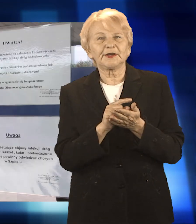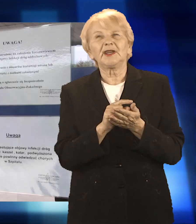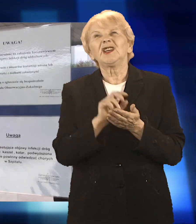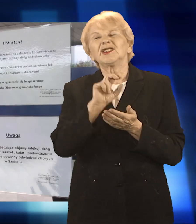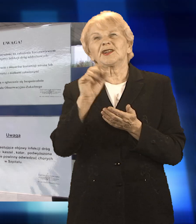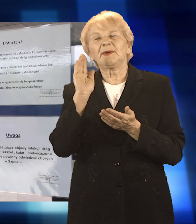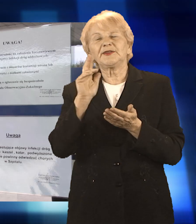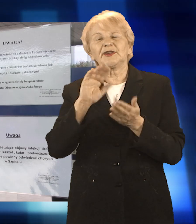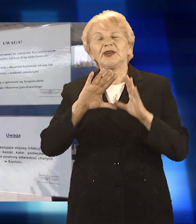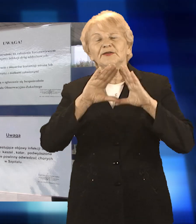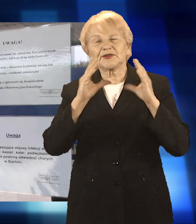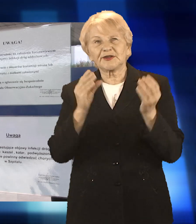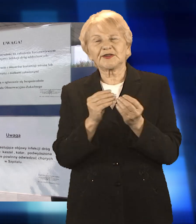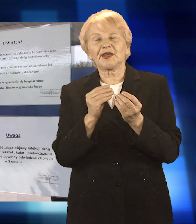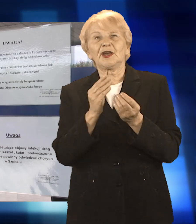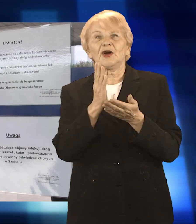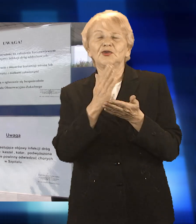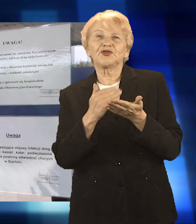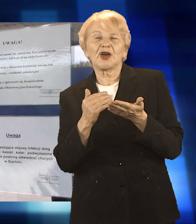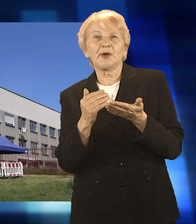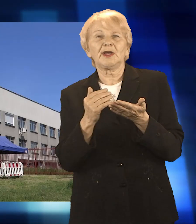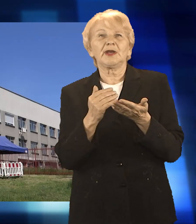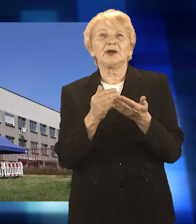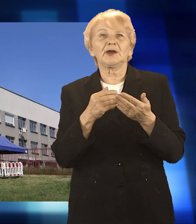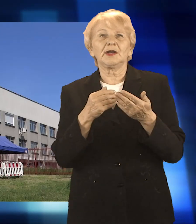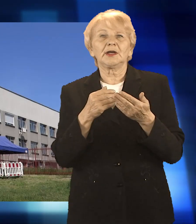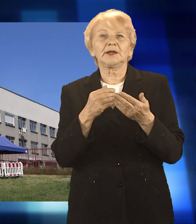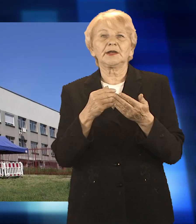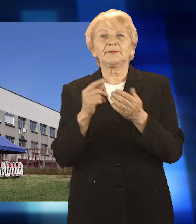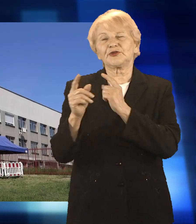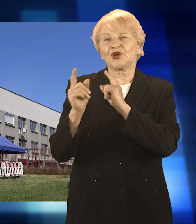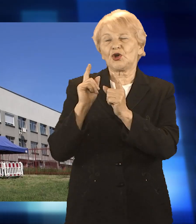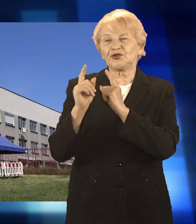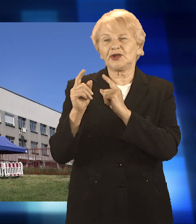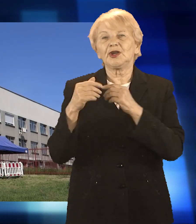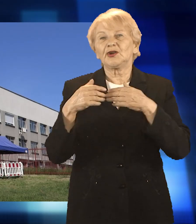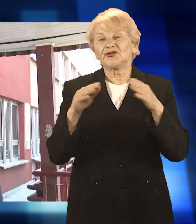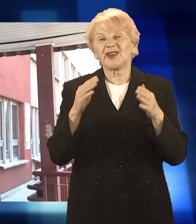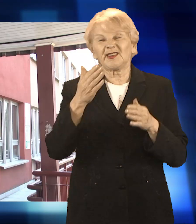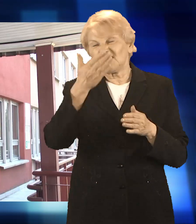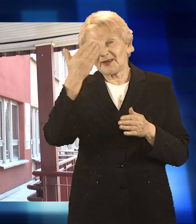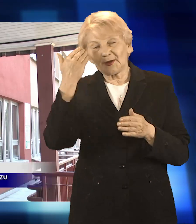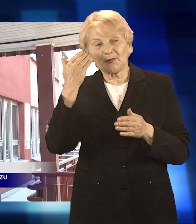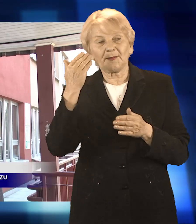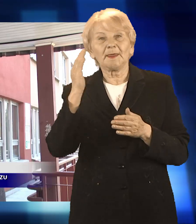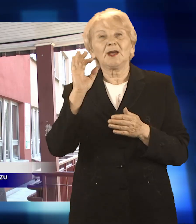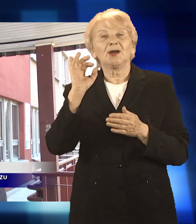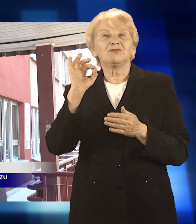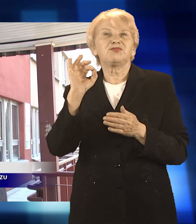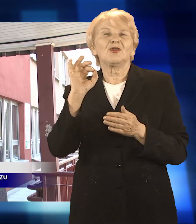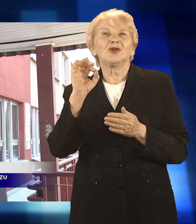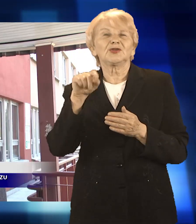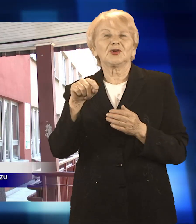nie należy spodziewać się, że raciborska lecznica zacznie funkcjonować na dawnych zasadach z dniem 1 czerwca. Są województwa, gdzie